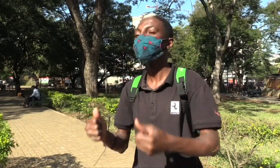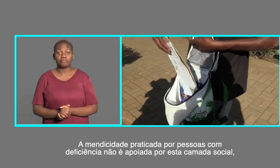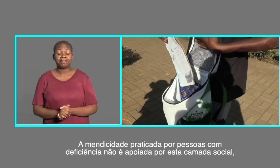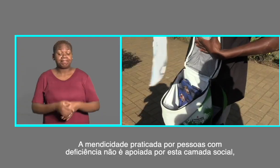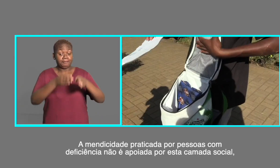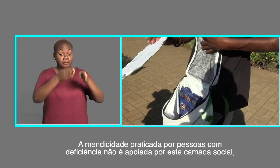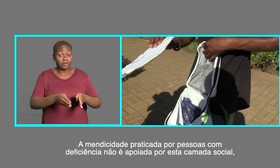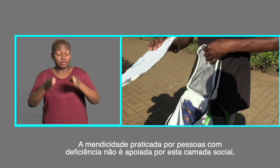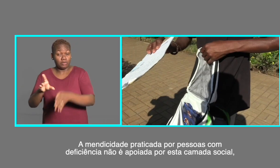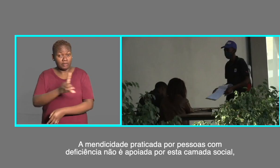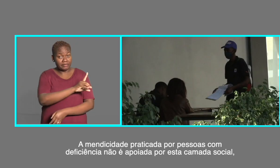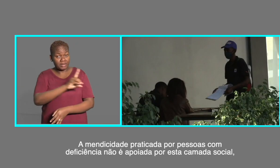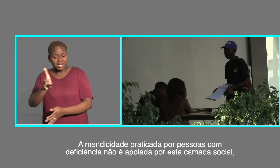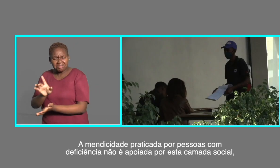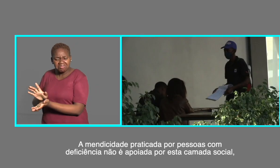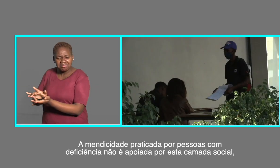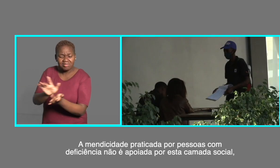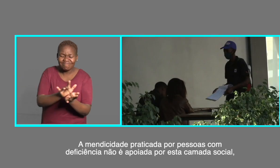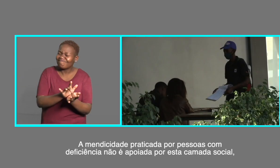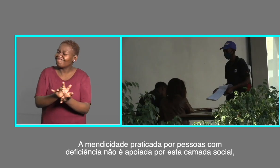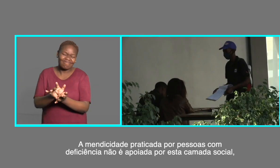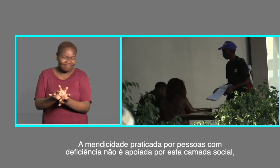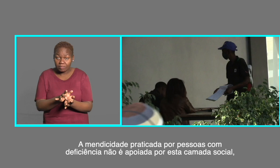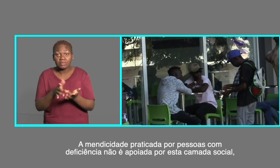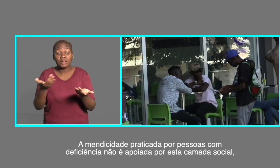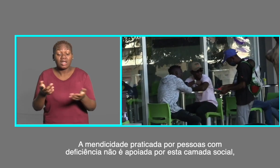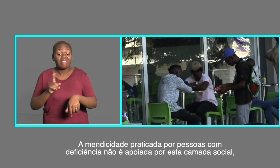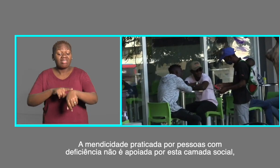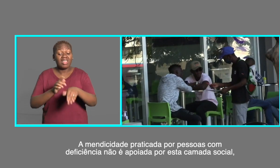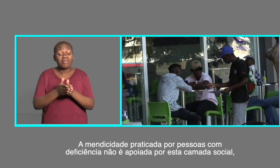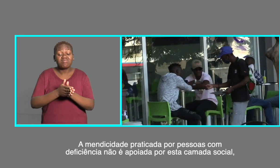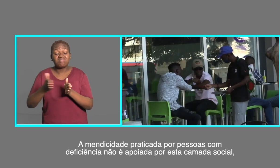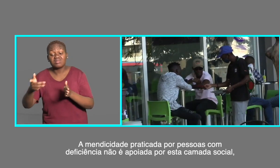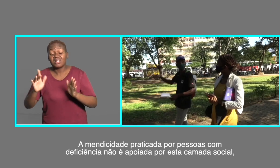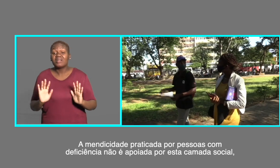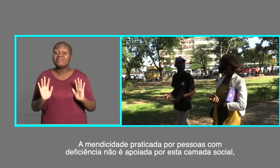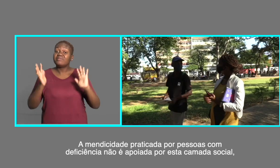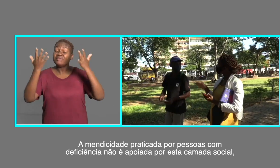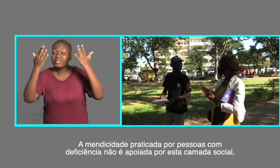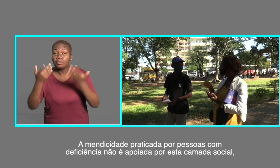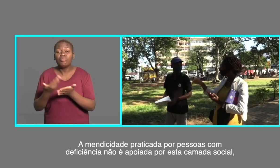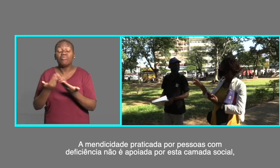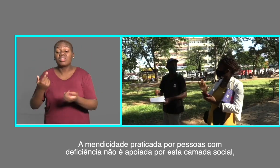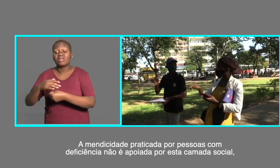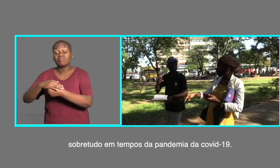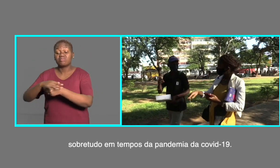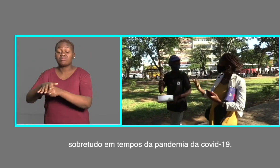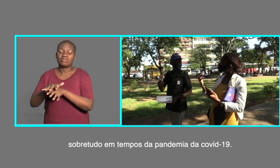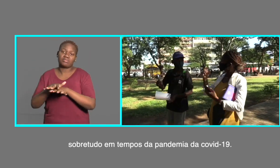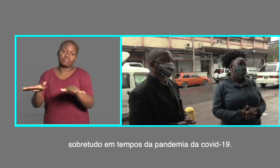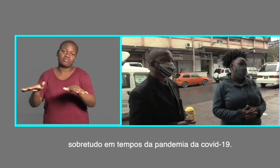A mendicidade praticada por pessoas com deficiência não é apoiada por parte desta camada social,